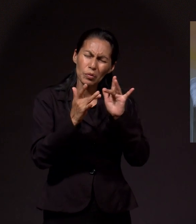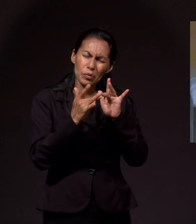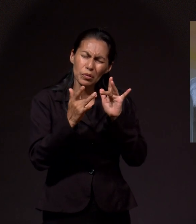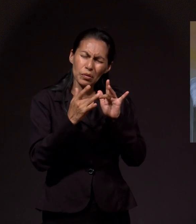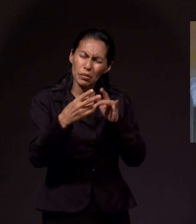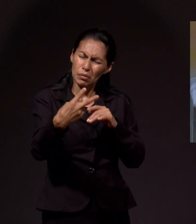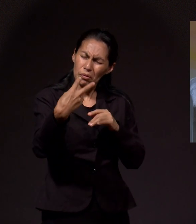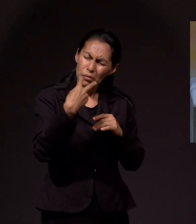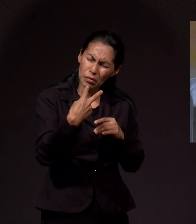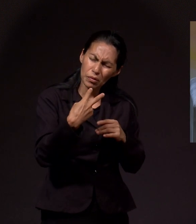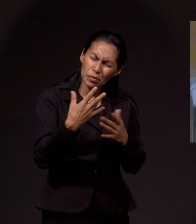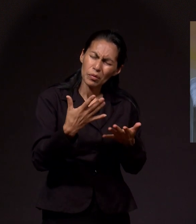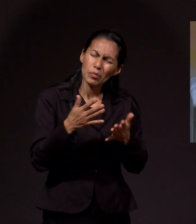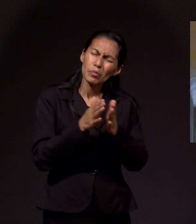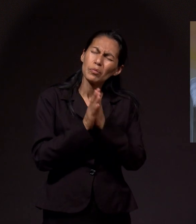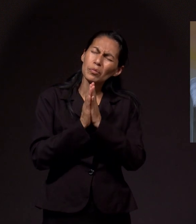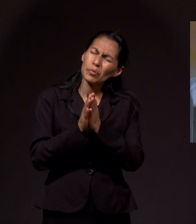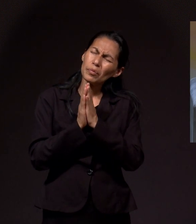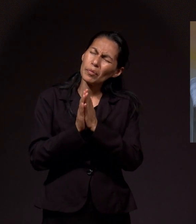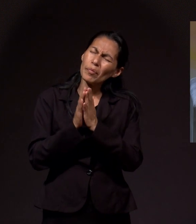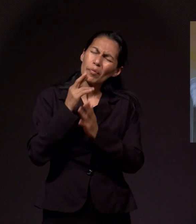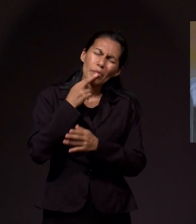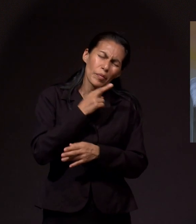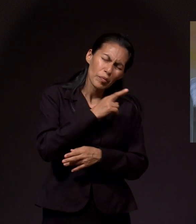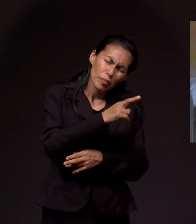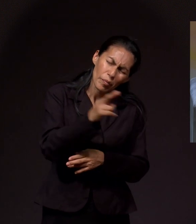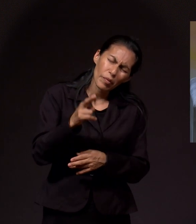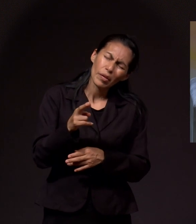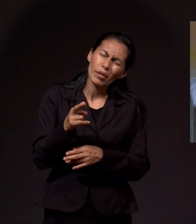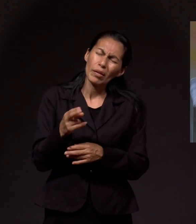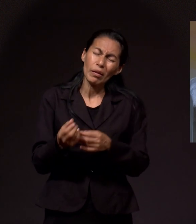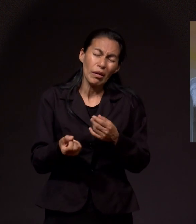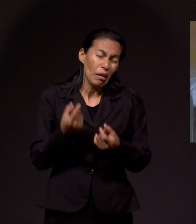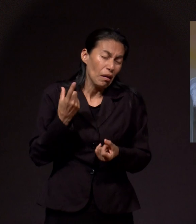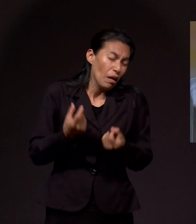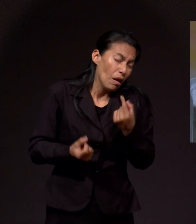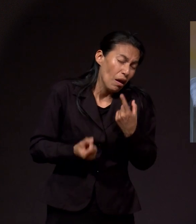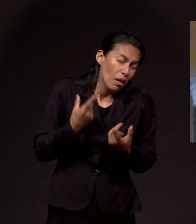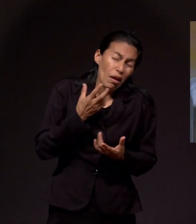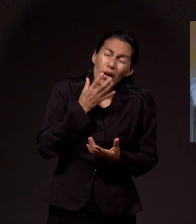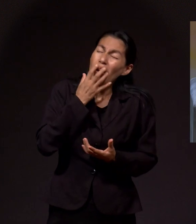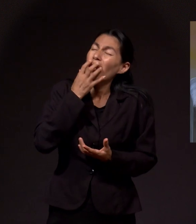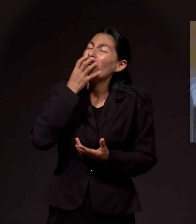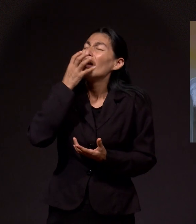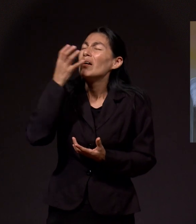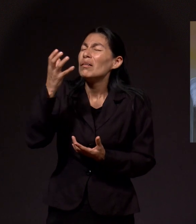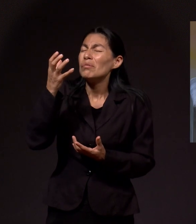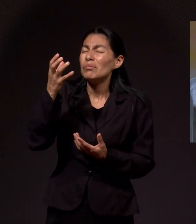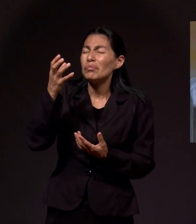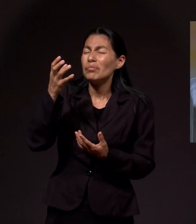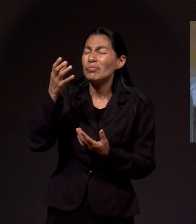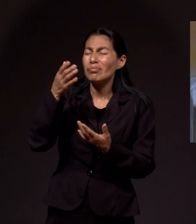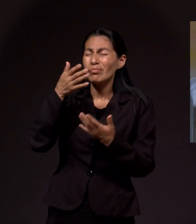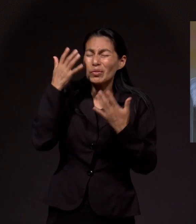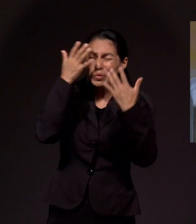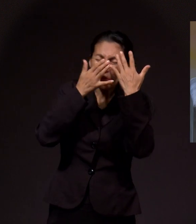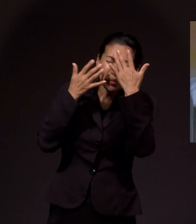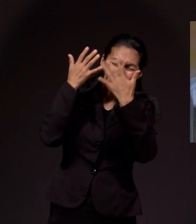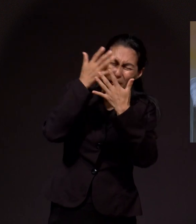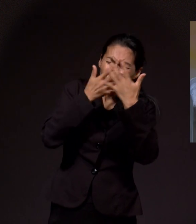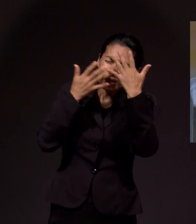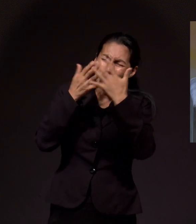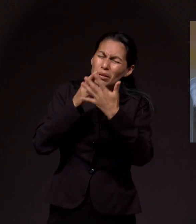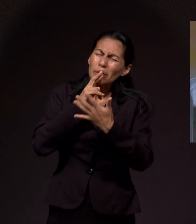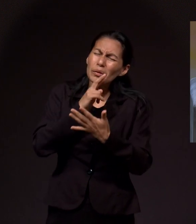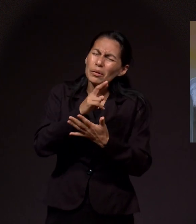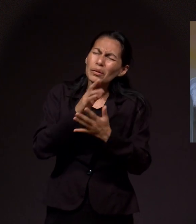Y si alguien está clamando a ti por alguna dirección, por alguna respuesta, Señor